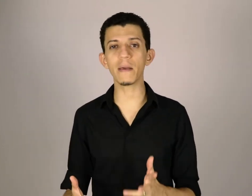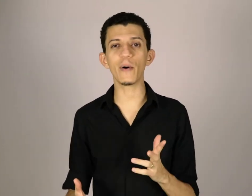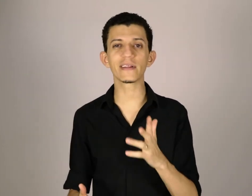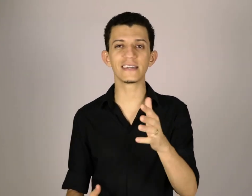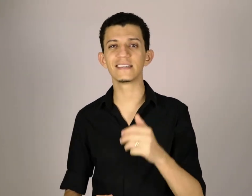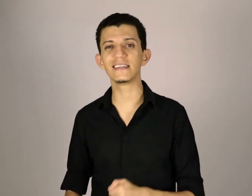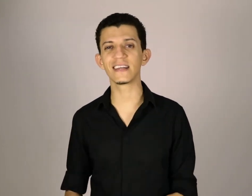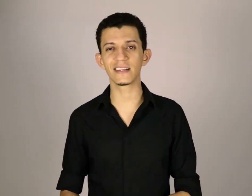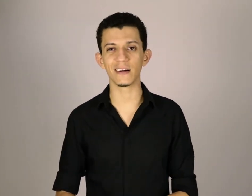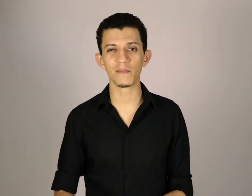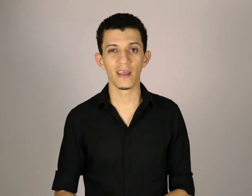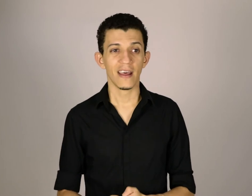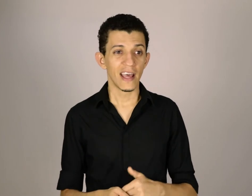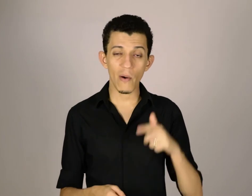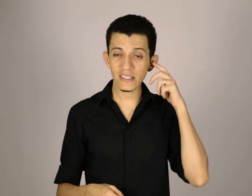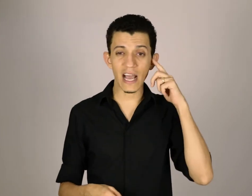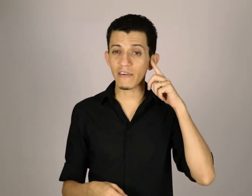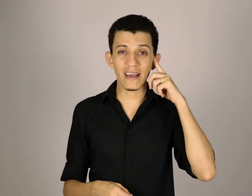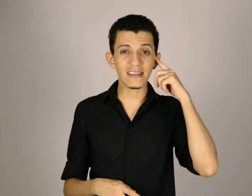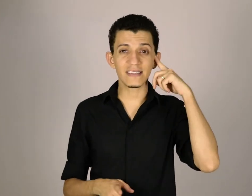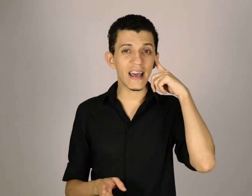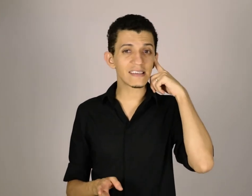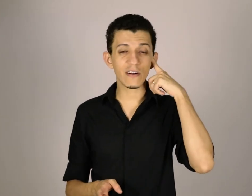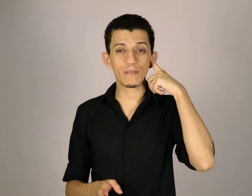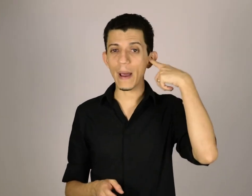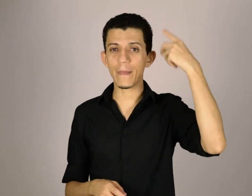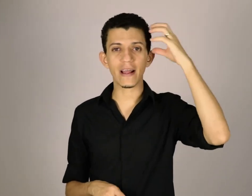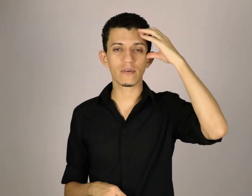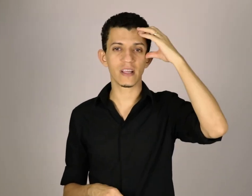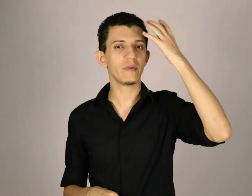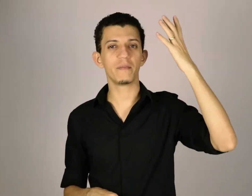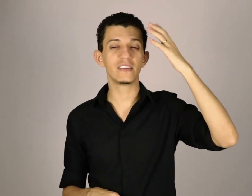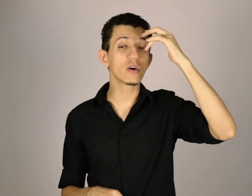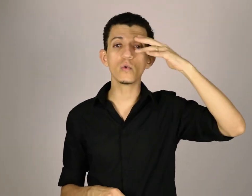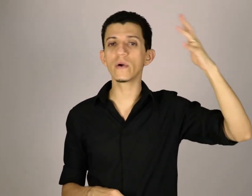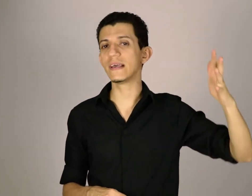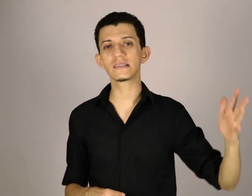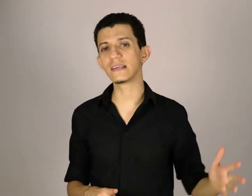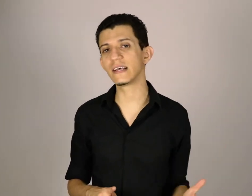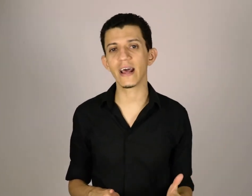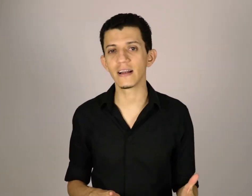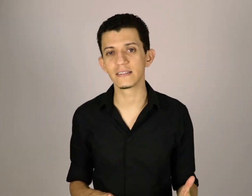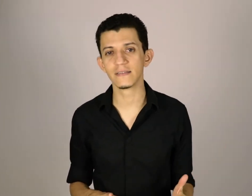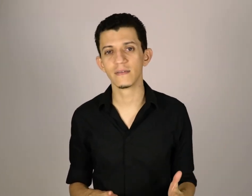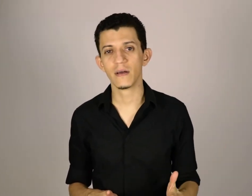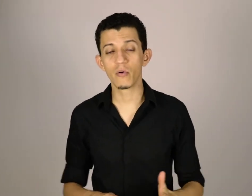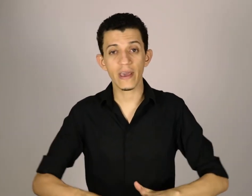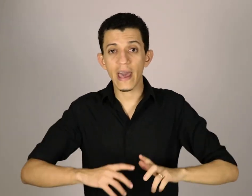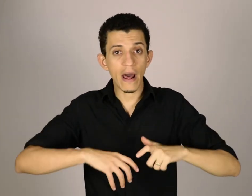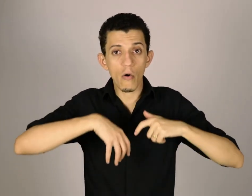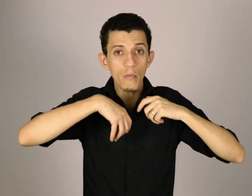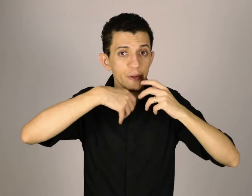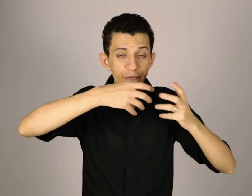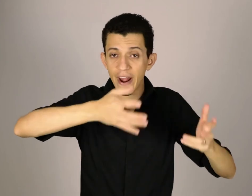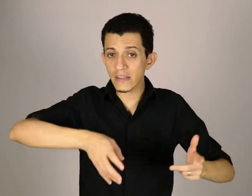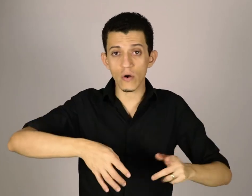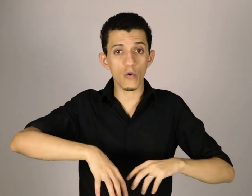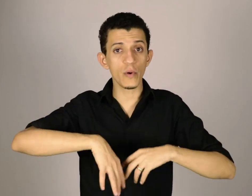importância da escrita, eu achava que aquelas ideias eram perpétuas em minha mente, que eu nunca ia esquecer elas, porque era algo muito fresco, algo muito